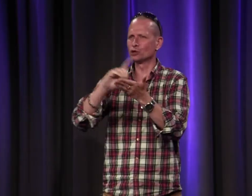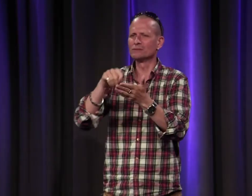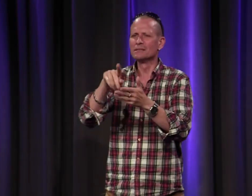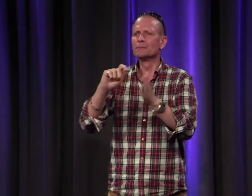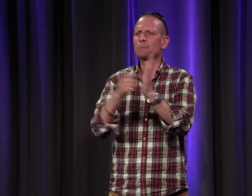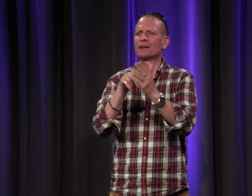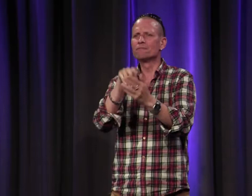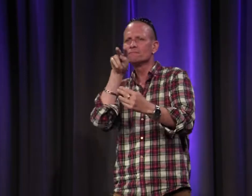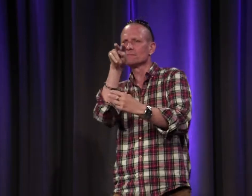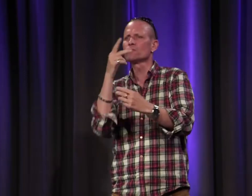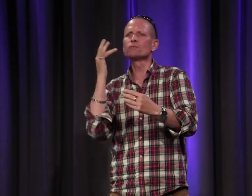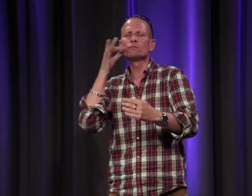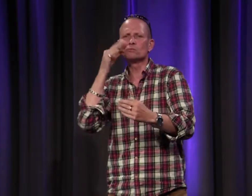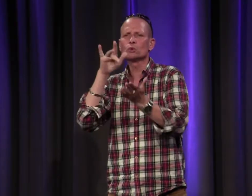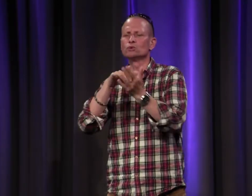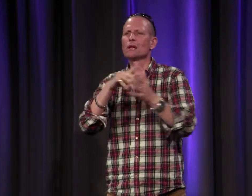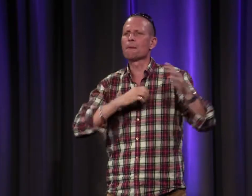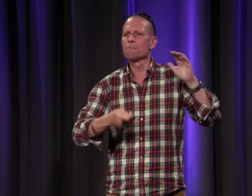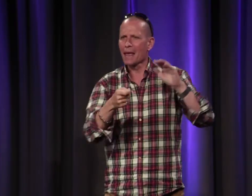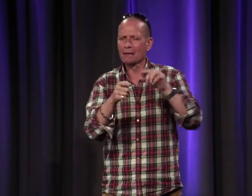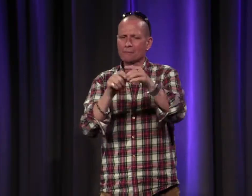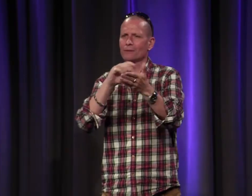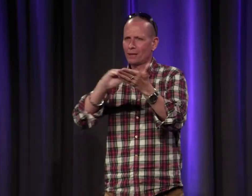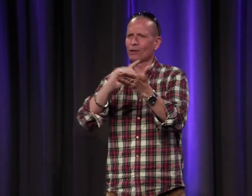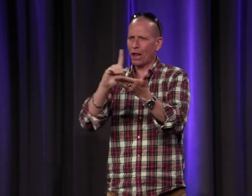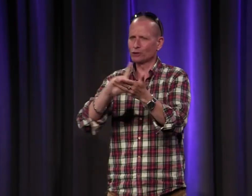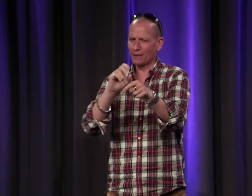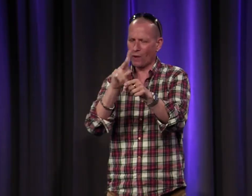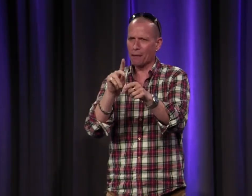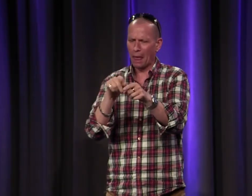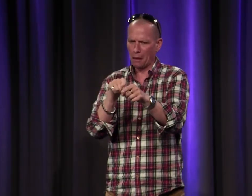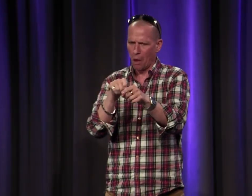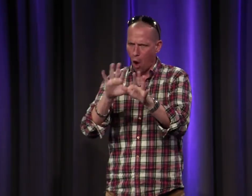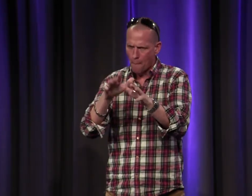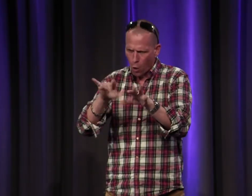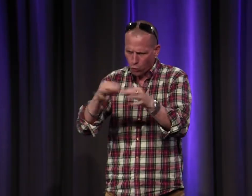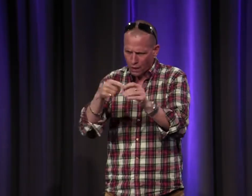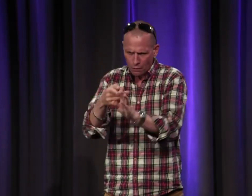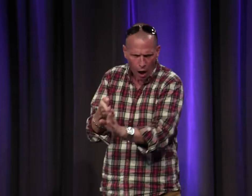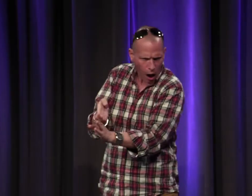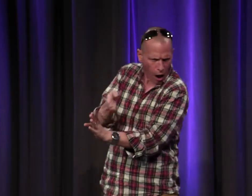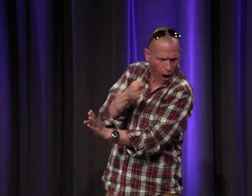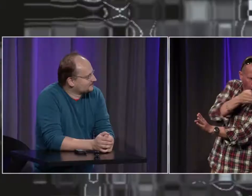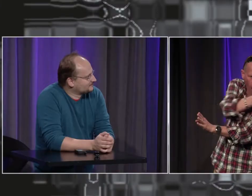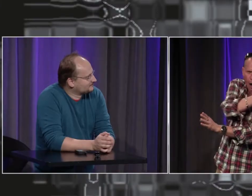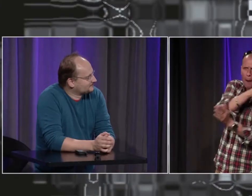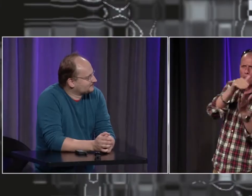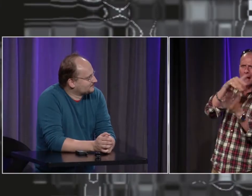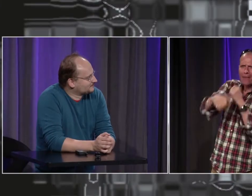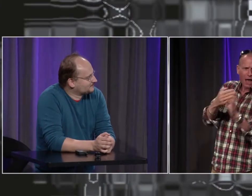1780 1720 donc des loges c'est un contemporain de la baie de l'épée mais comment a